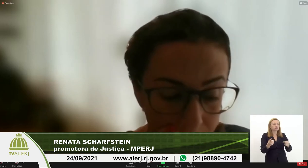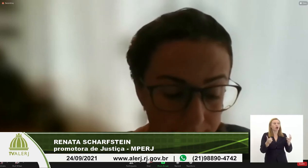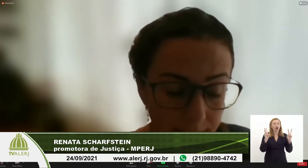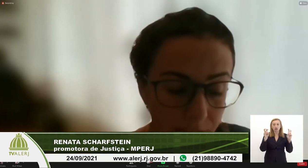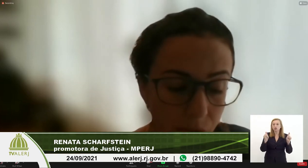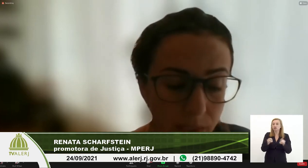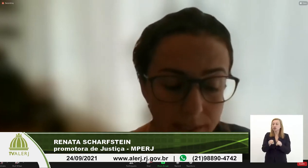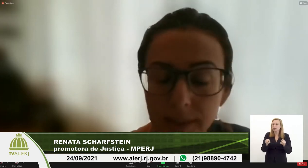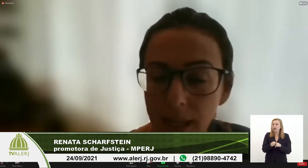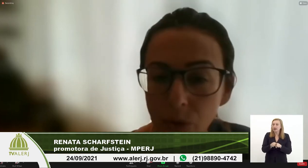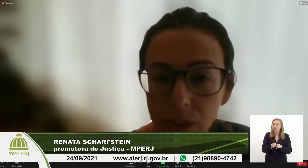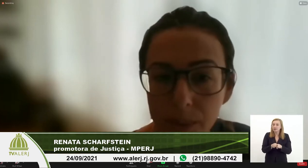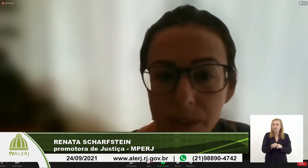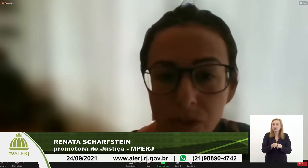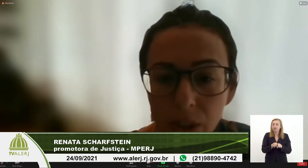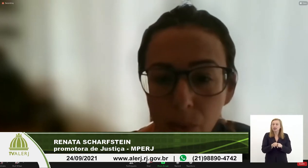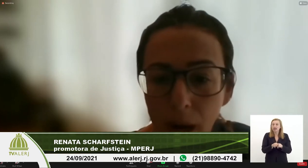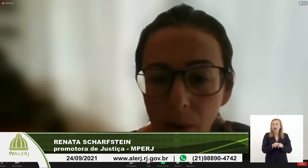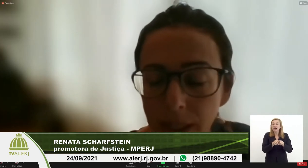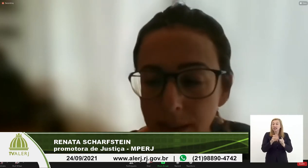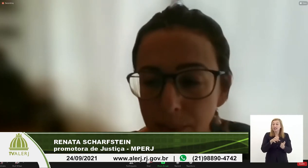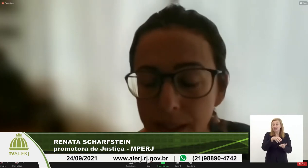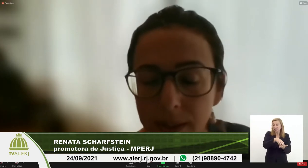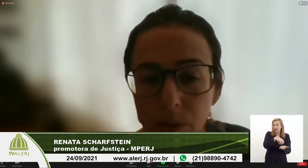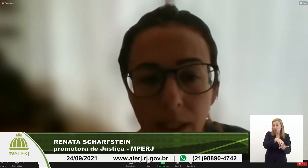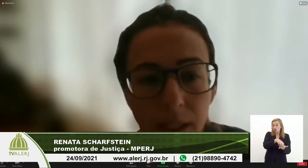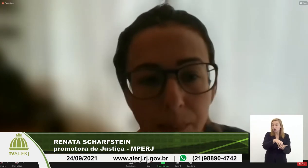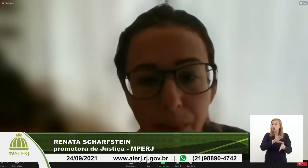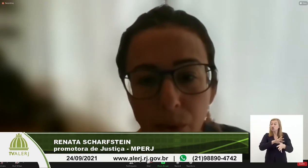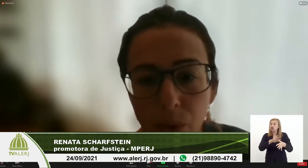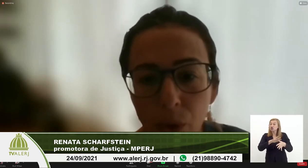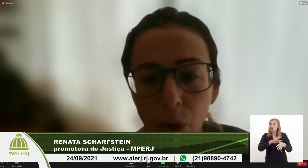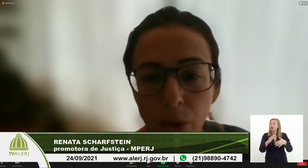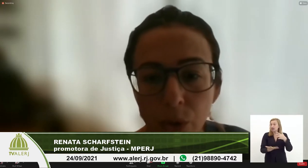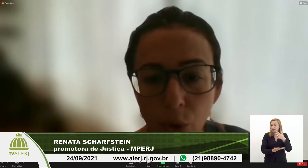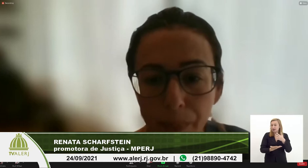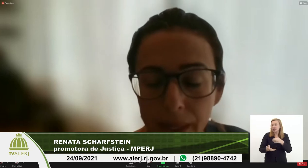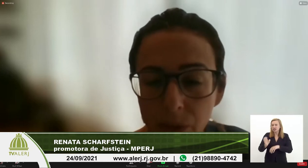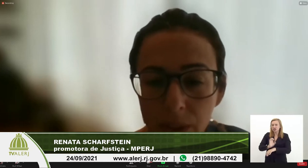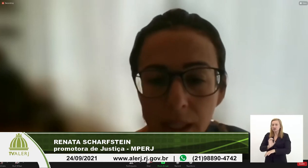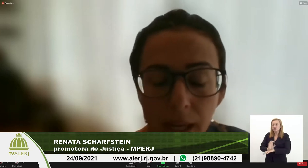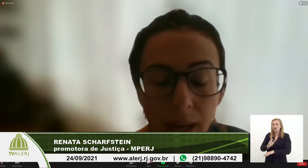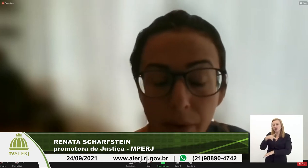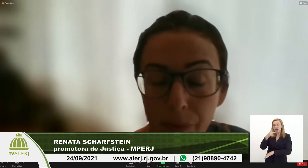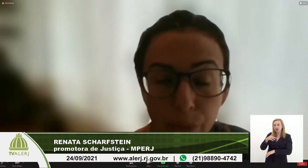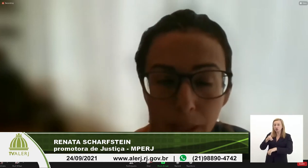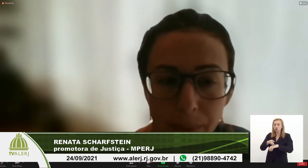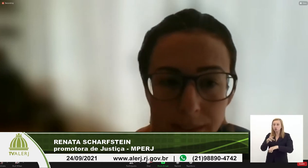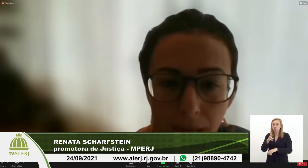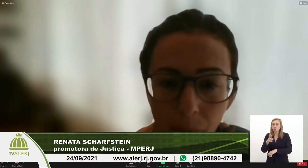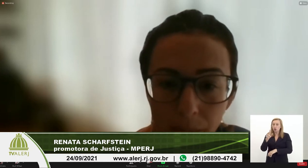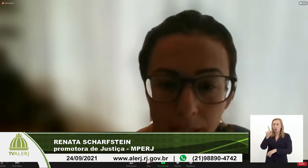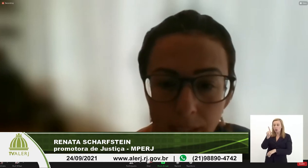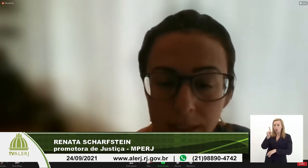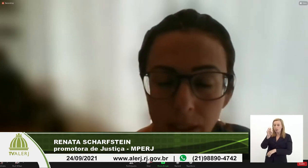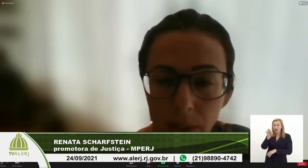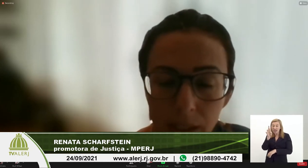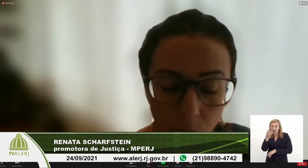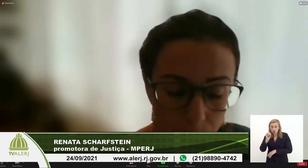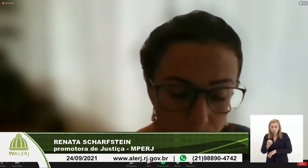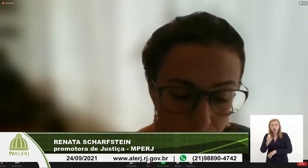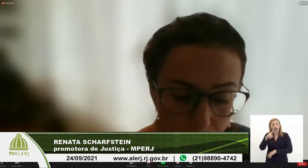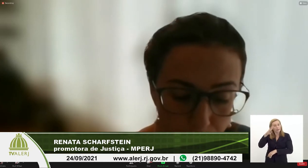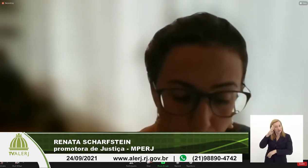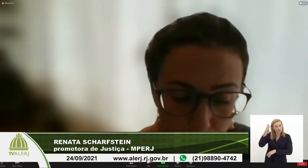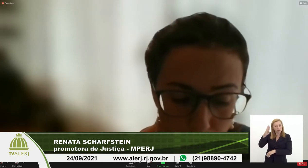é essa questão da central de Libras estadual né também ressaltada aí pelo doutor Pedro que é fundamental então